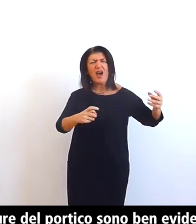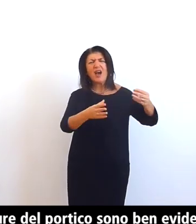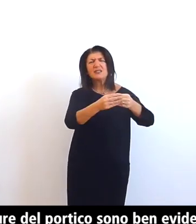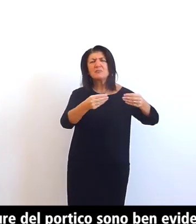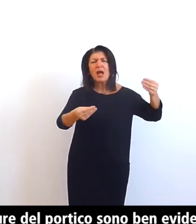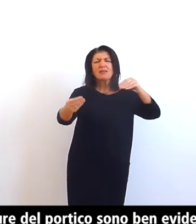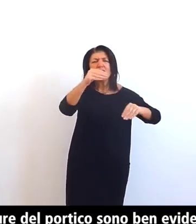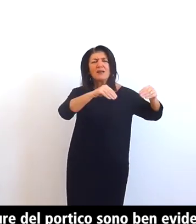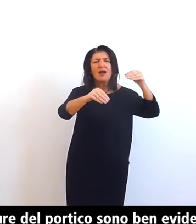colori